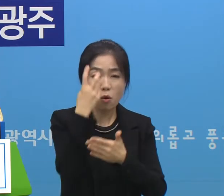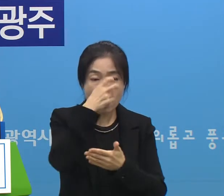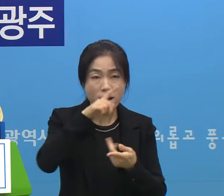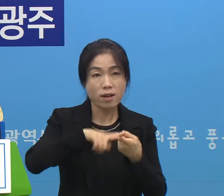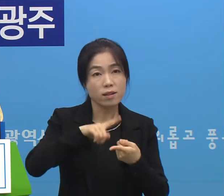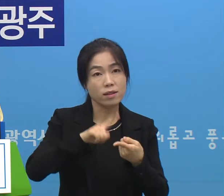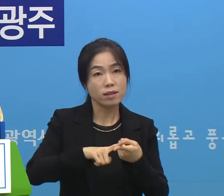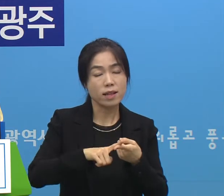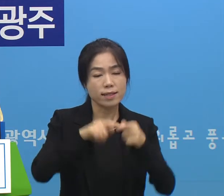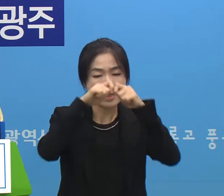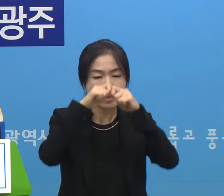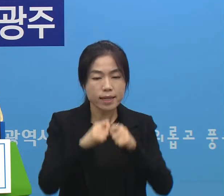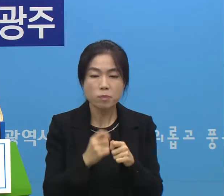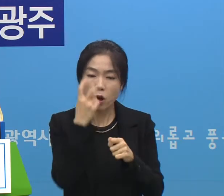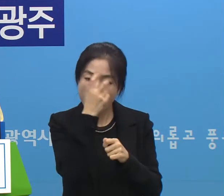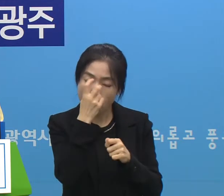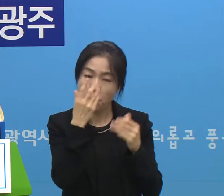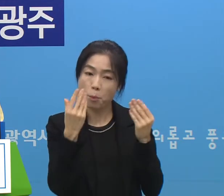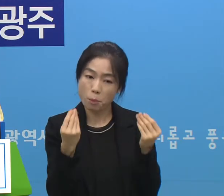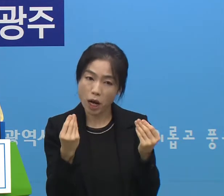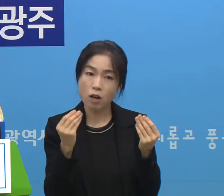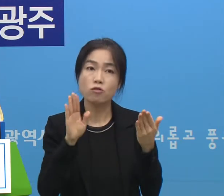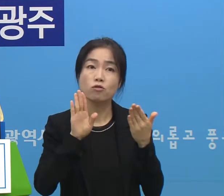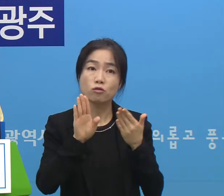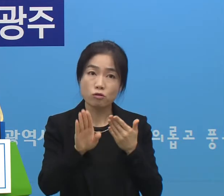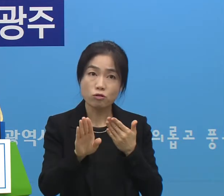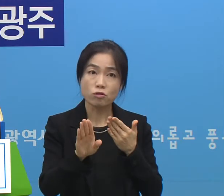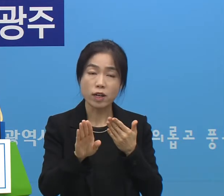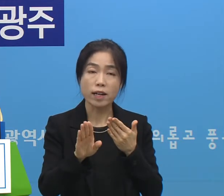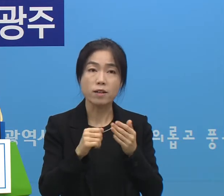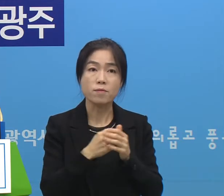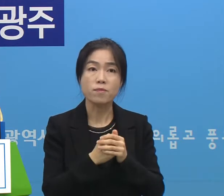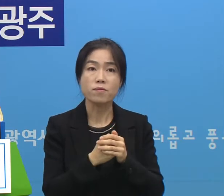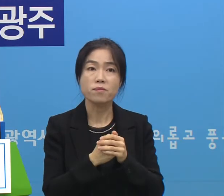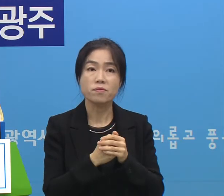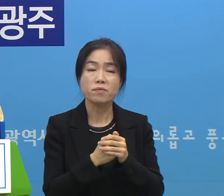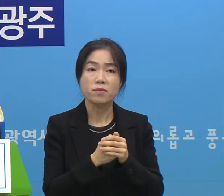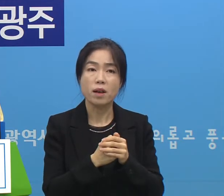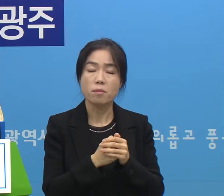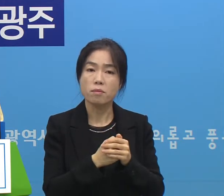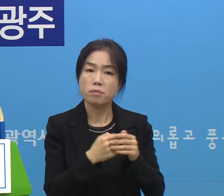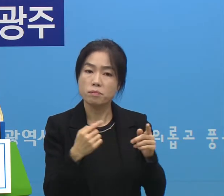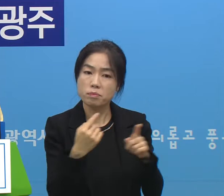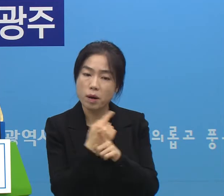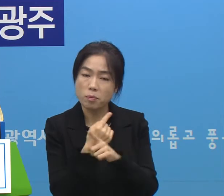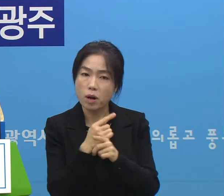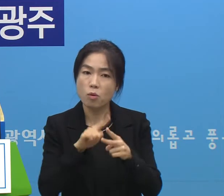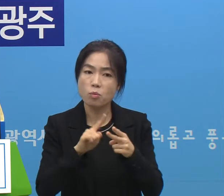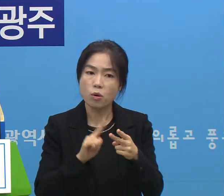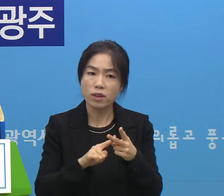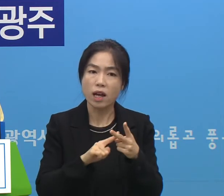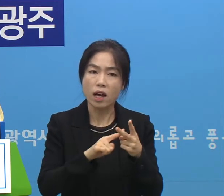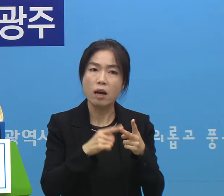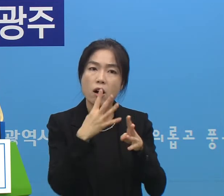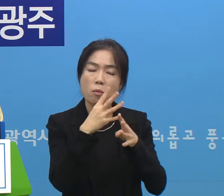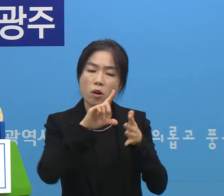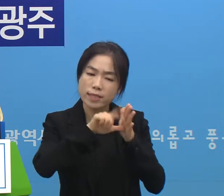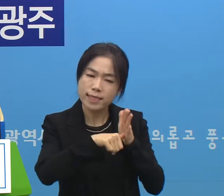대해서는 세부적인 검토를 거쳐서 일시적으로 완화하기보다는 차근차근 일정을 두면서